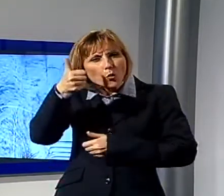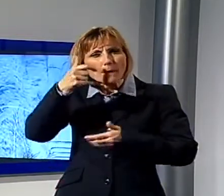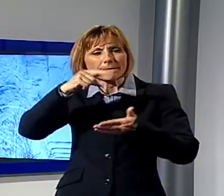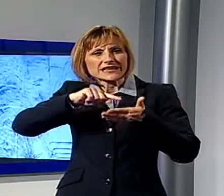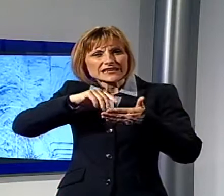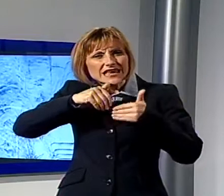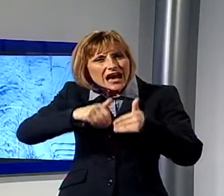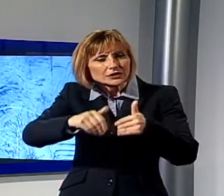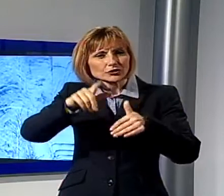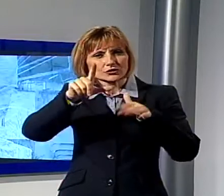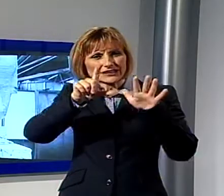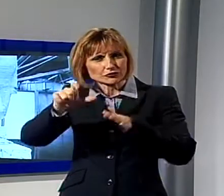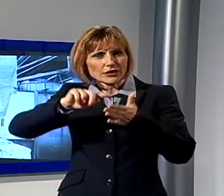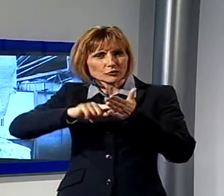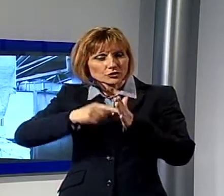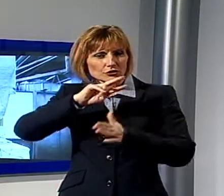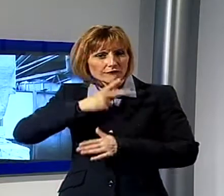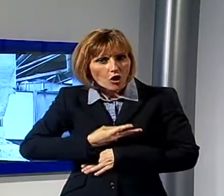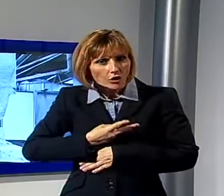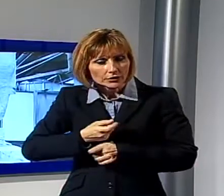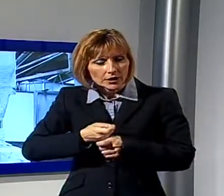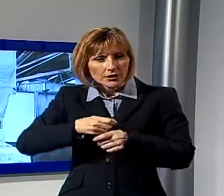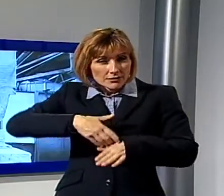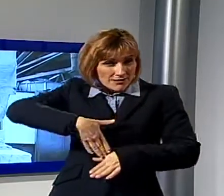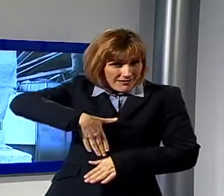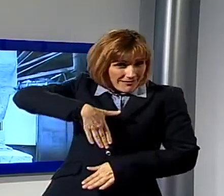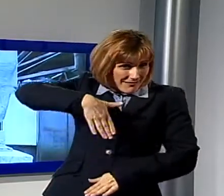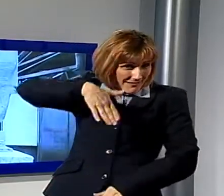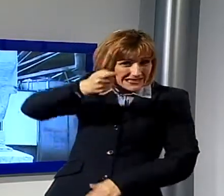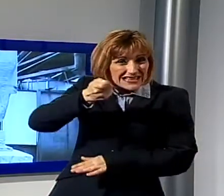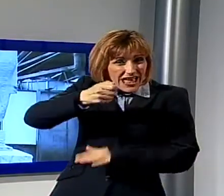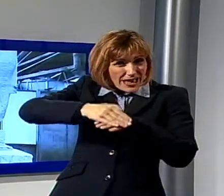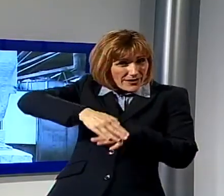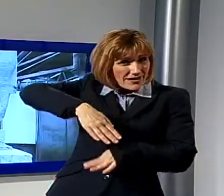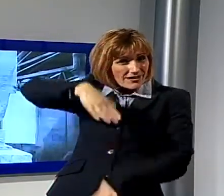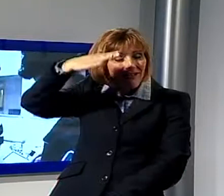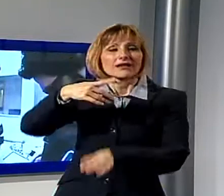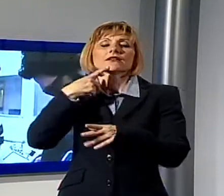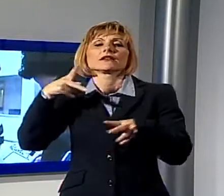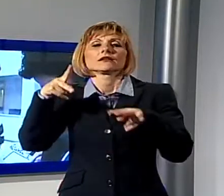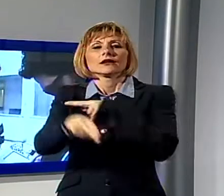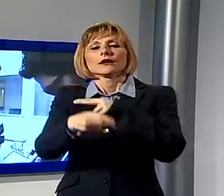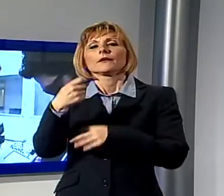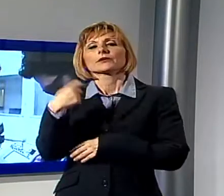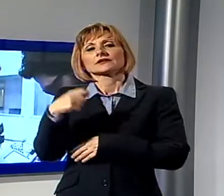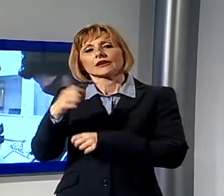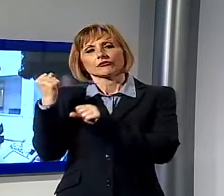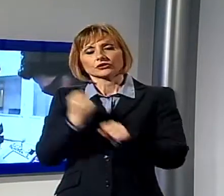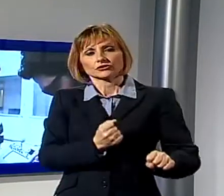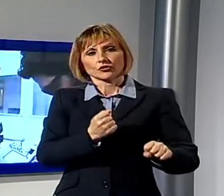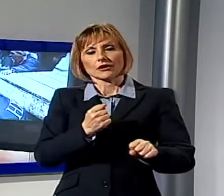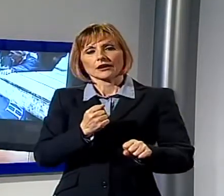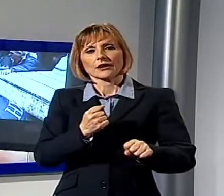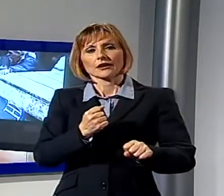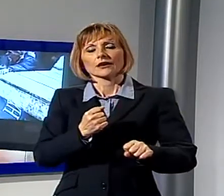scultura è stata presentata a Palazzo Medicio dal sindaco Ettore Neri, il presidente della fondazione Rò Paolo Carli e l